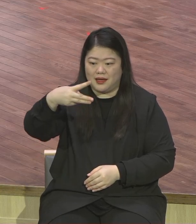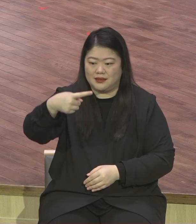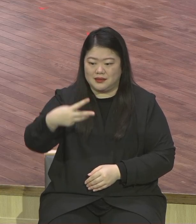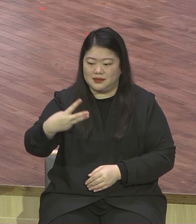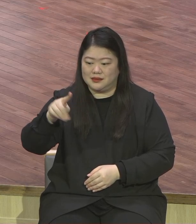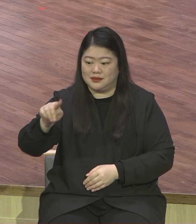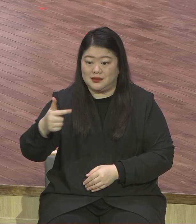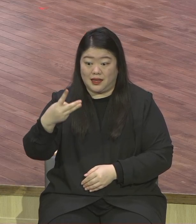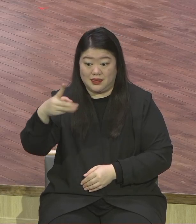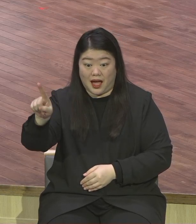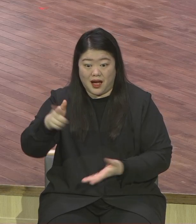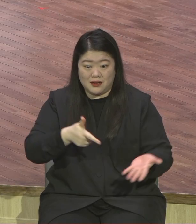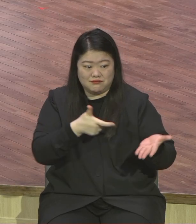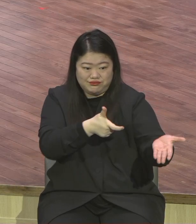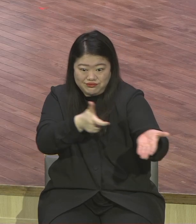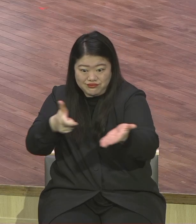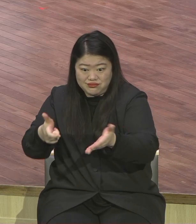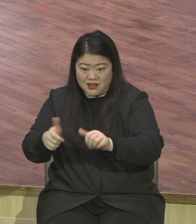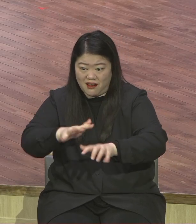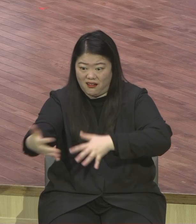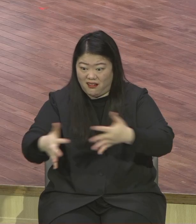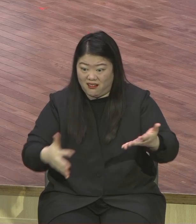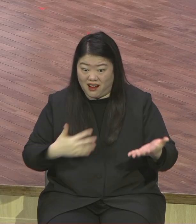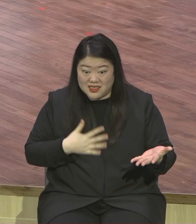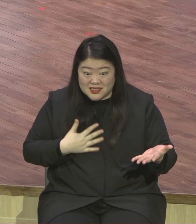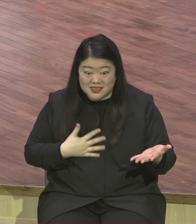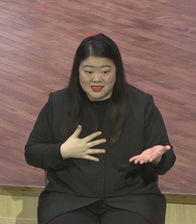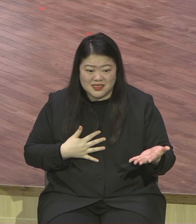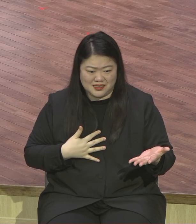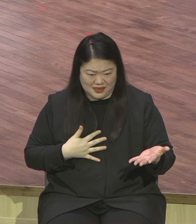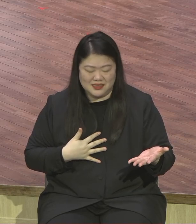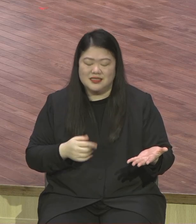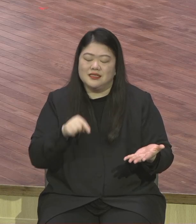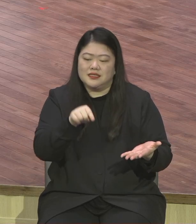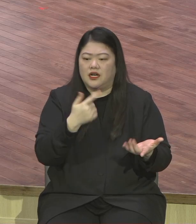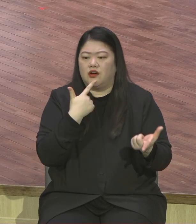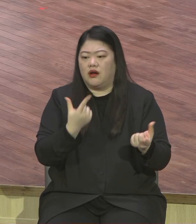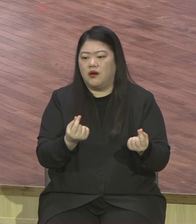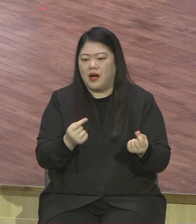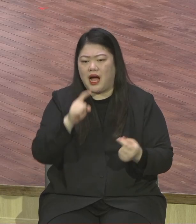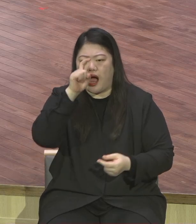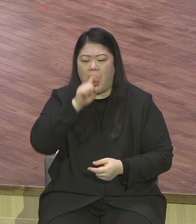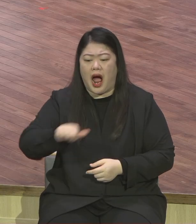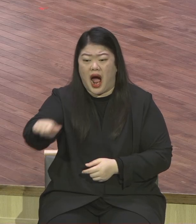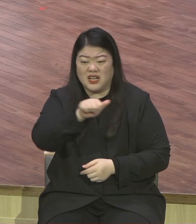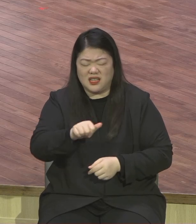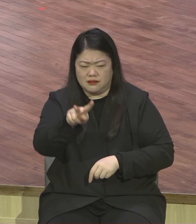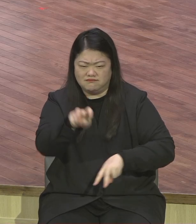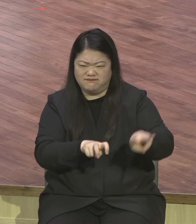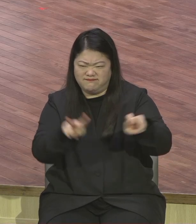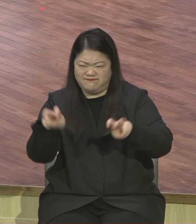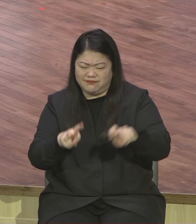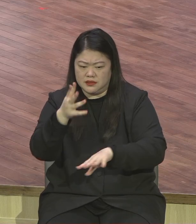죽는 안타까운 일이 났는데 지금 비단 미국뿐만 아니에요. 유럽을 포함해서 지금 호주 등